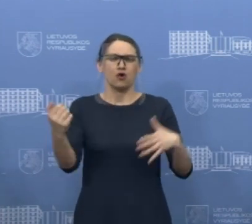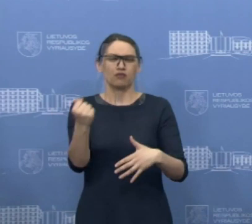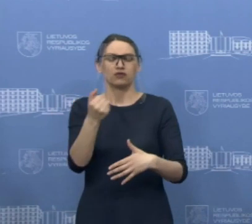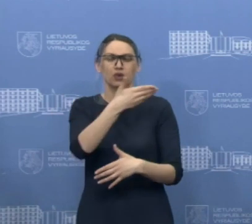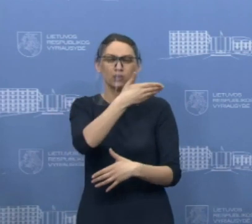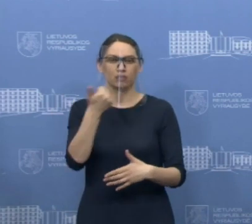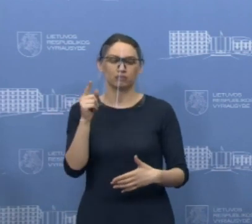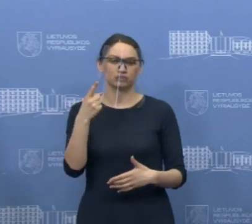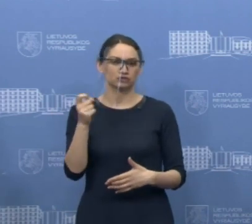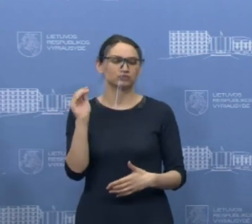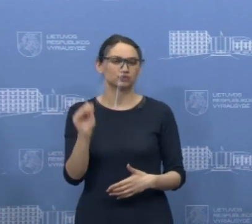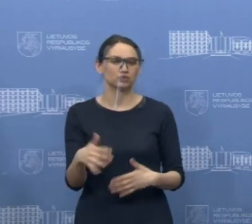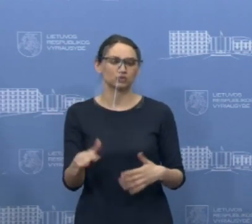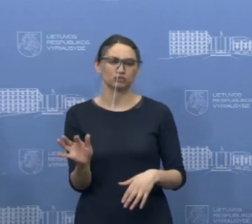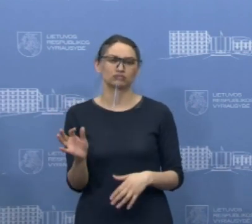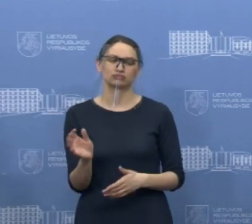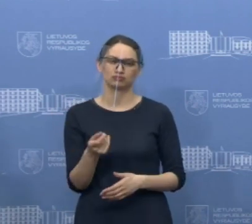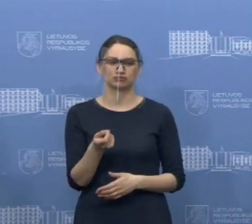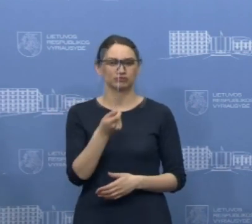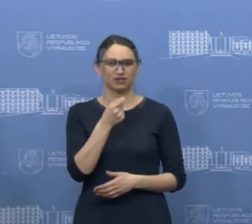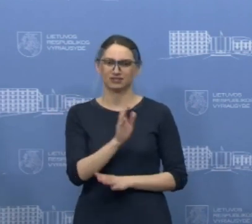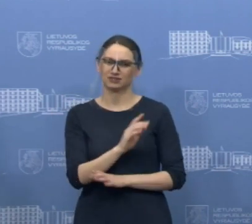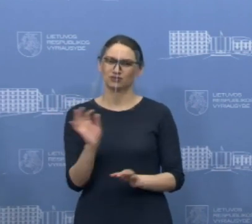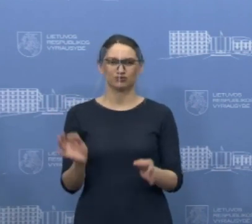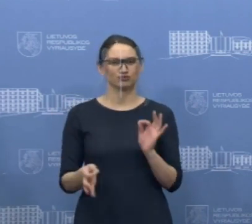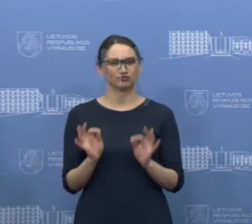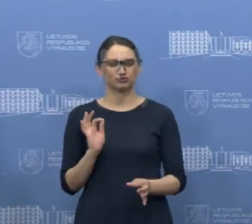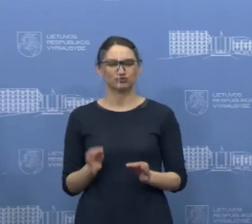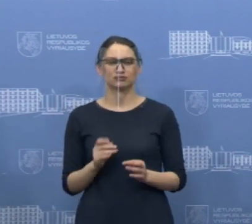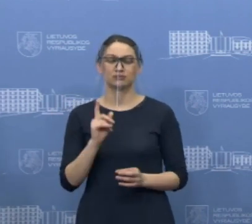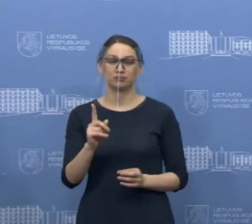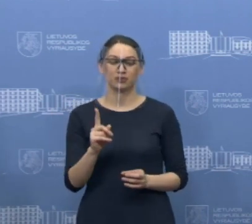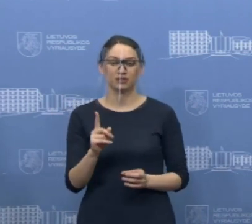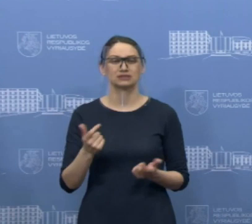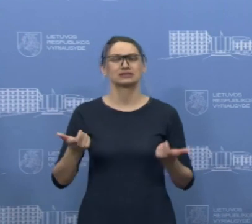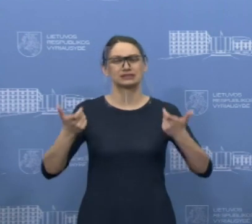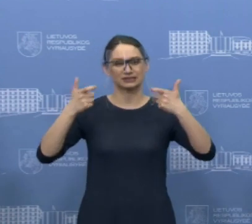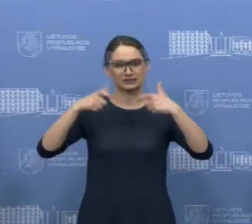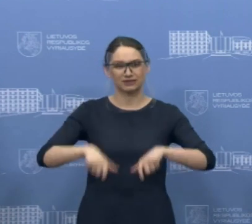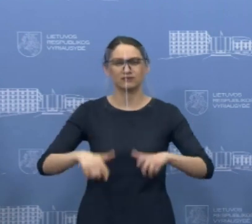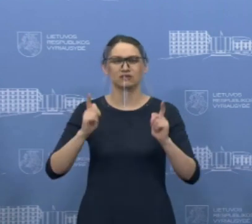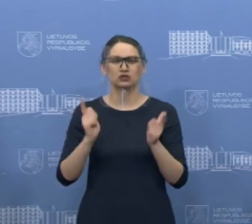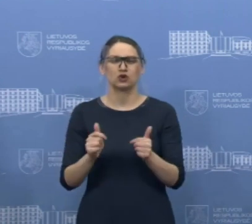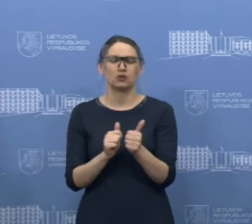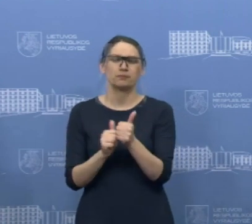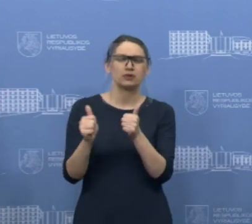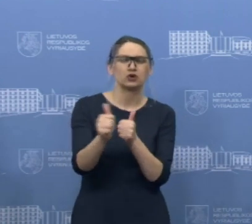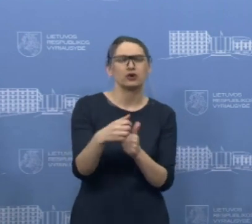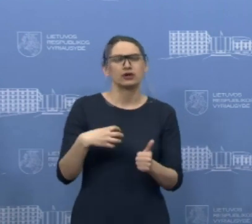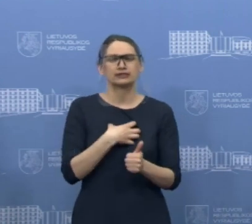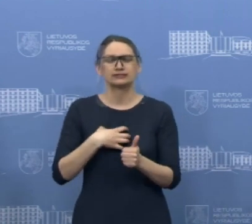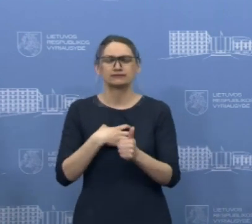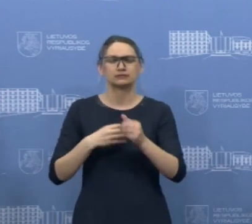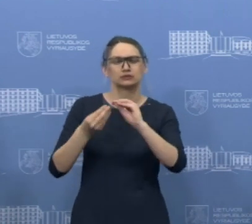bet kaip matote, suma tikrai yra nemaža. Tačiau dėl visuomenės veikatos savaldybė tikrai pasiruošusi perskirstyti savo prioritetus ir